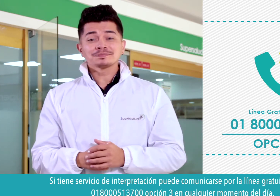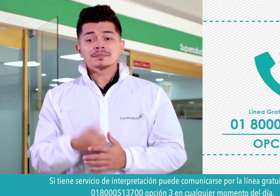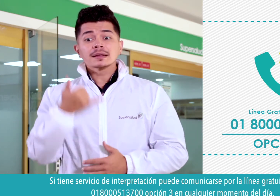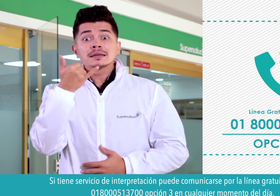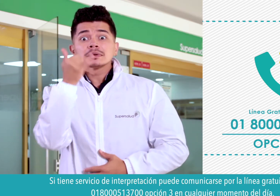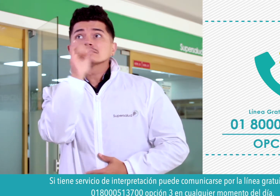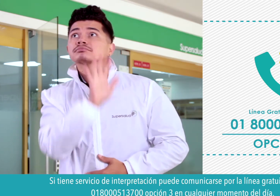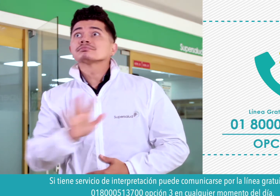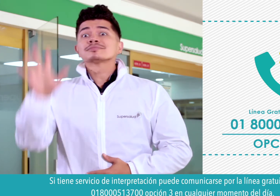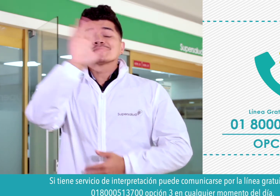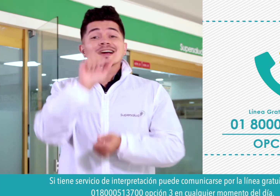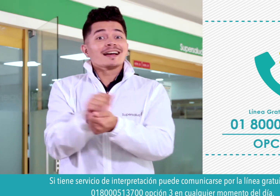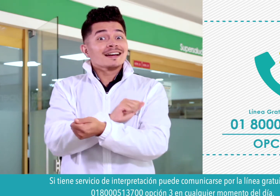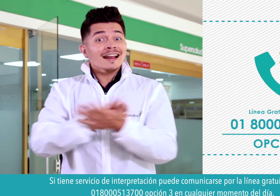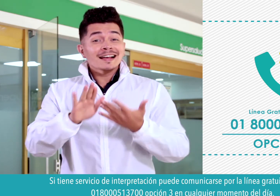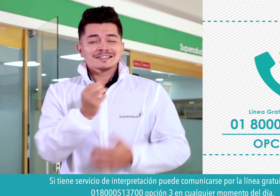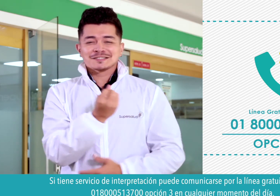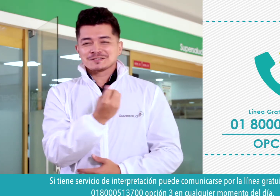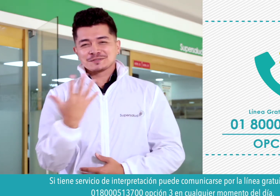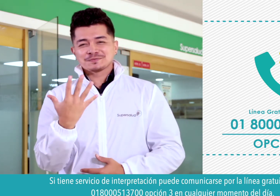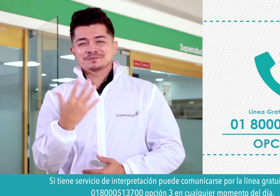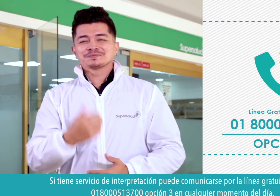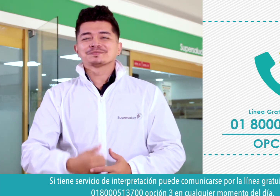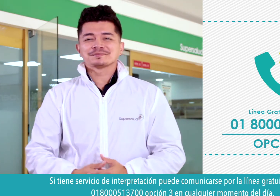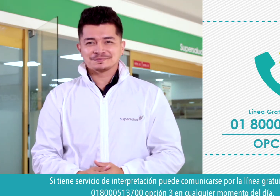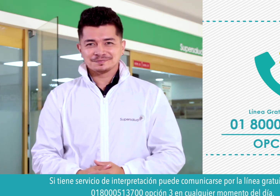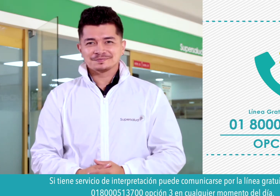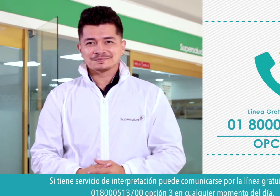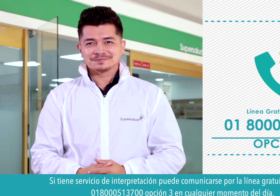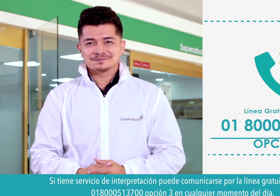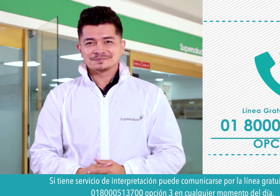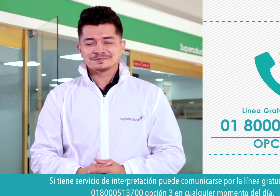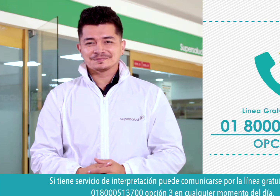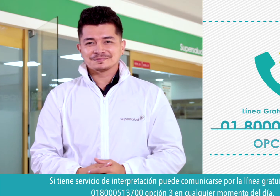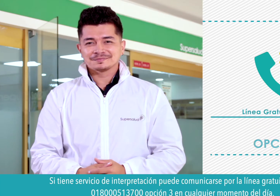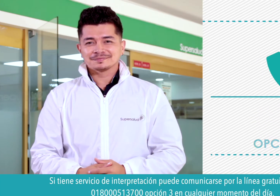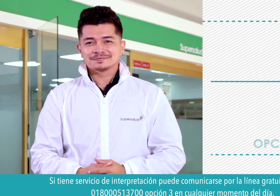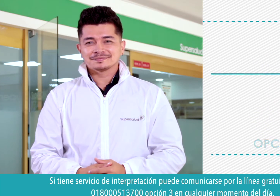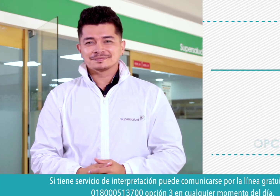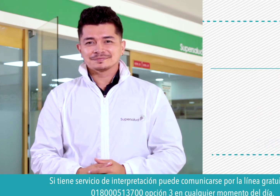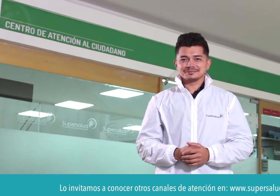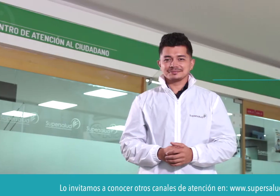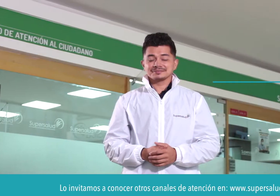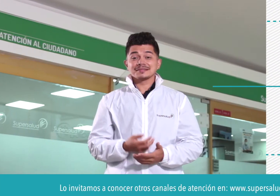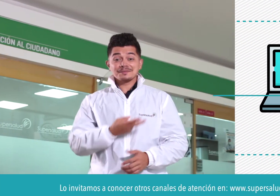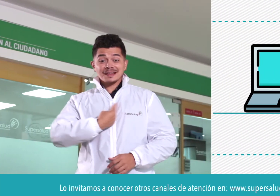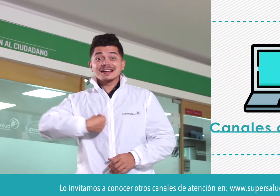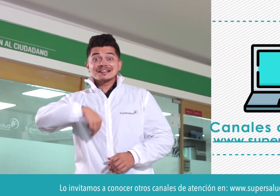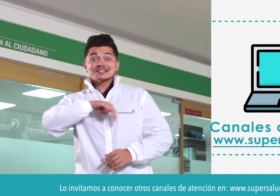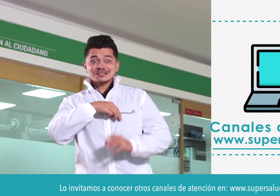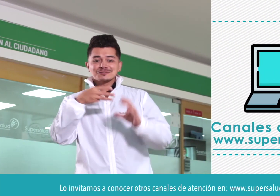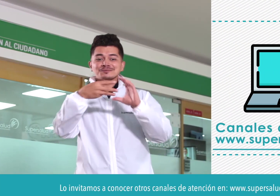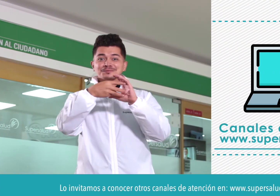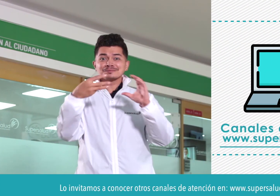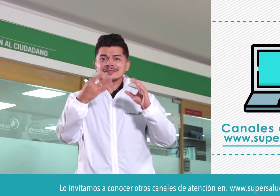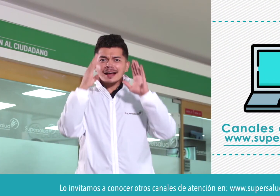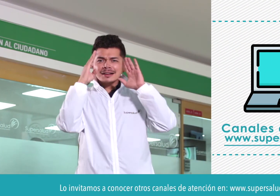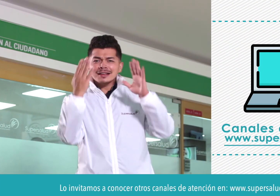1513 700 opción 3 en cualquier momento del día lo invitamos a conocer otros canales de